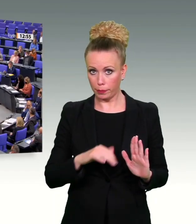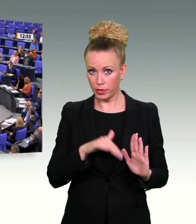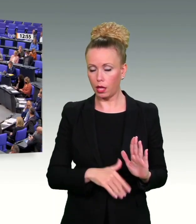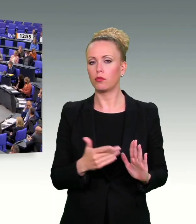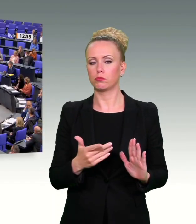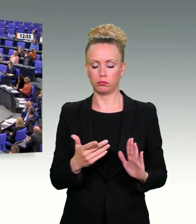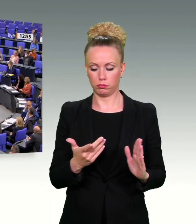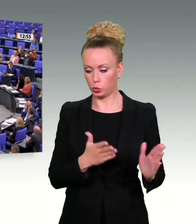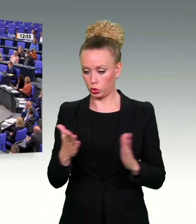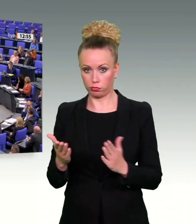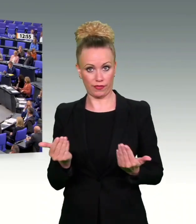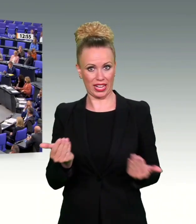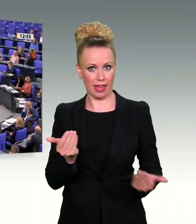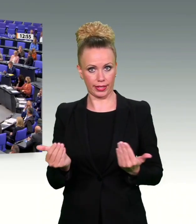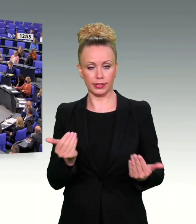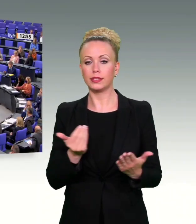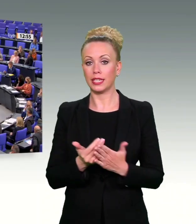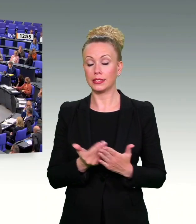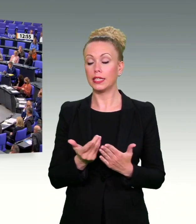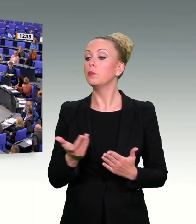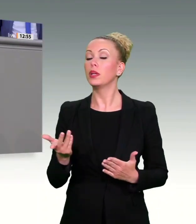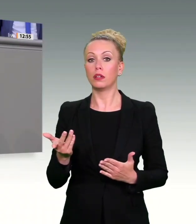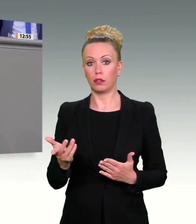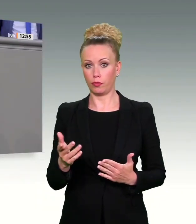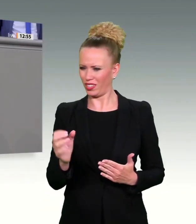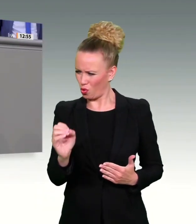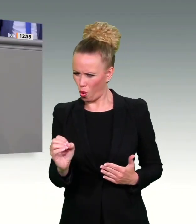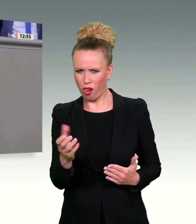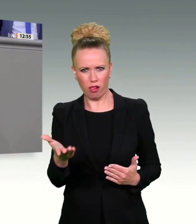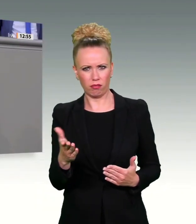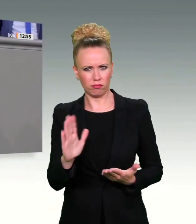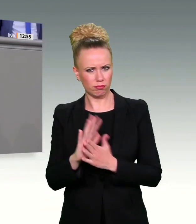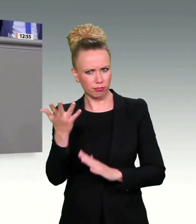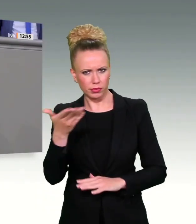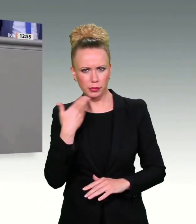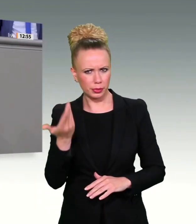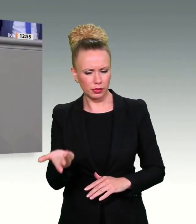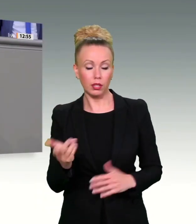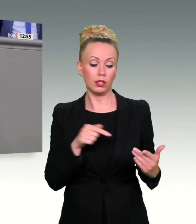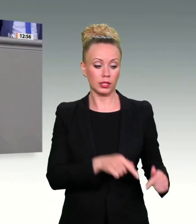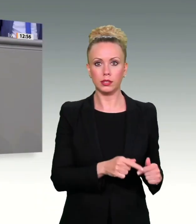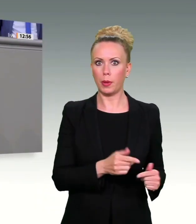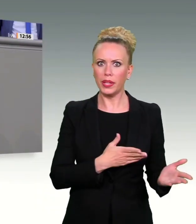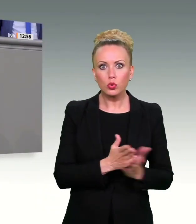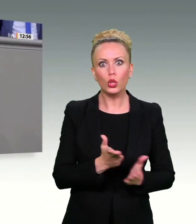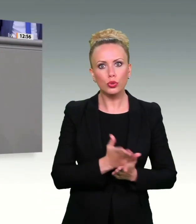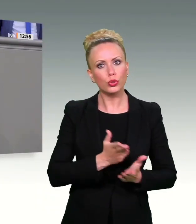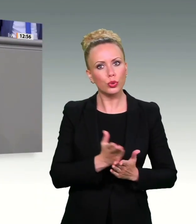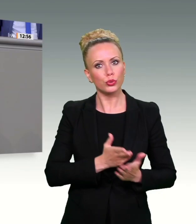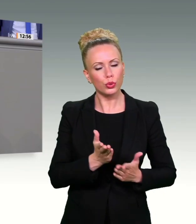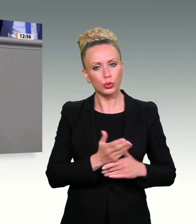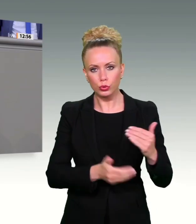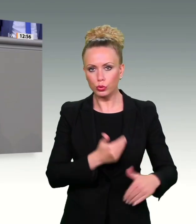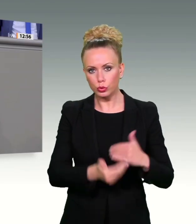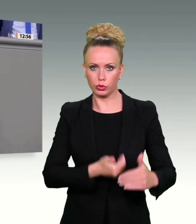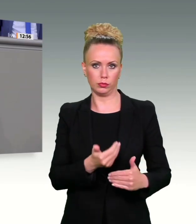null, auf der anderen Seite die Grundrechtsverletzung permanent von 83 Millionen Menschen in Deutschland. Das ist ganz klar auch für Dummies